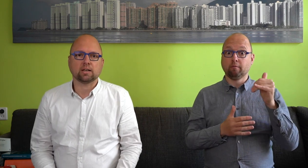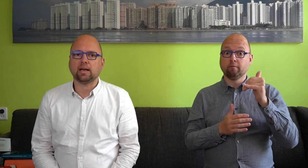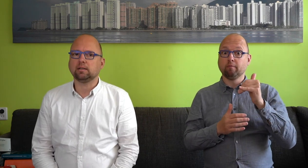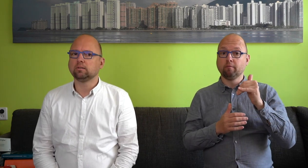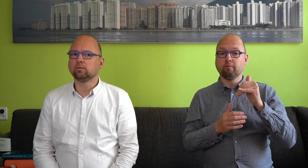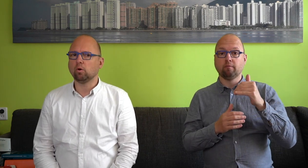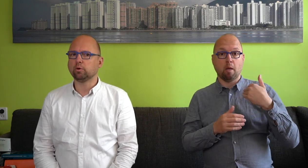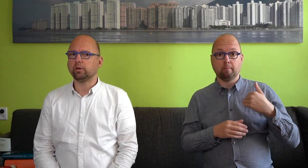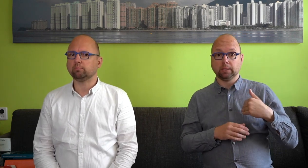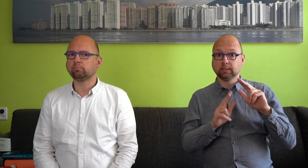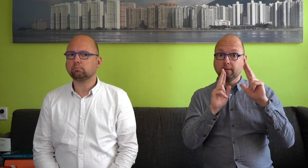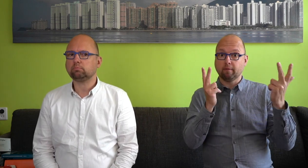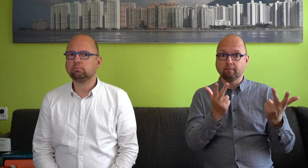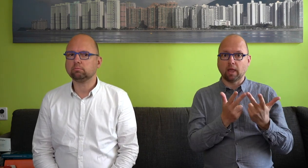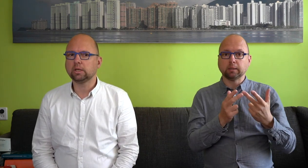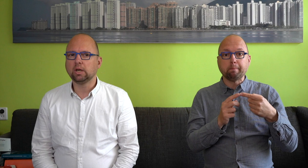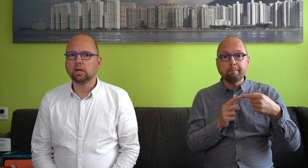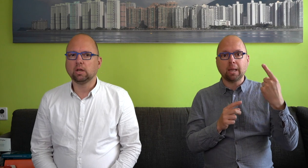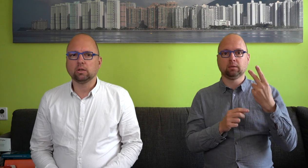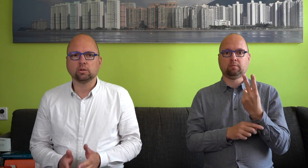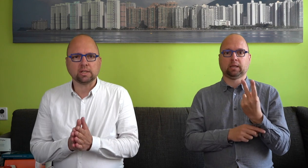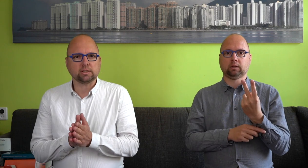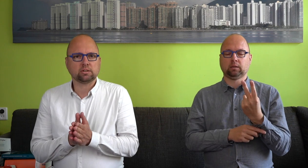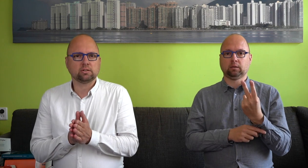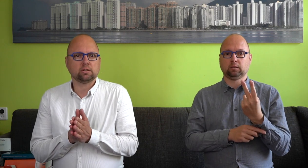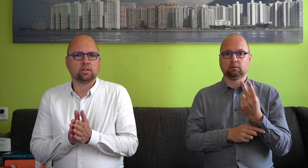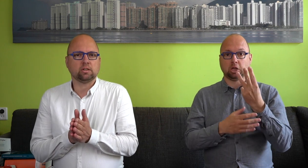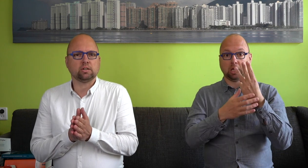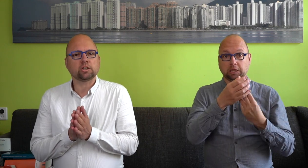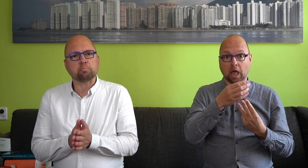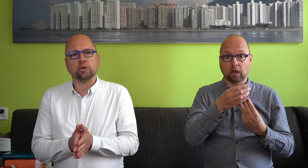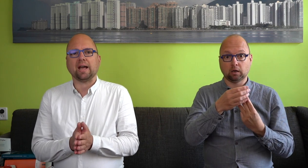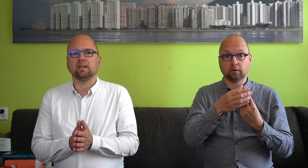tegelijk opgroeien. Dus dat is het startpunt eigenlijk.